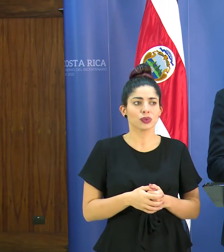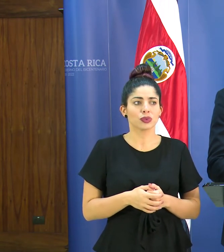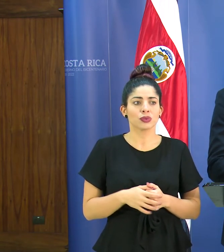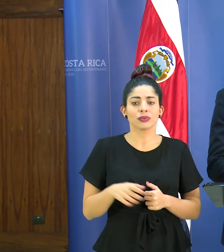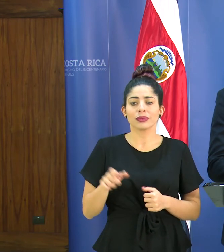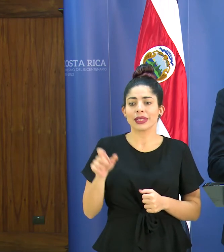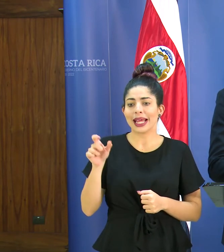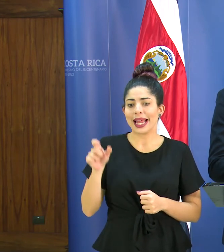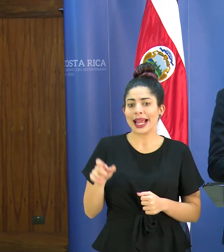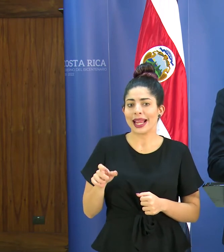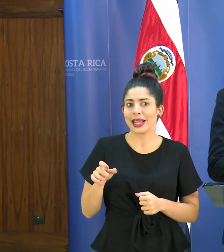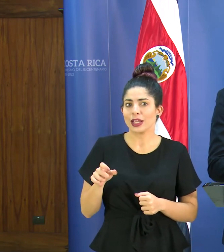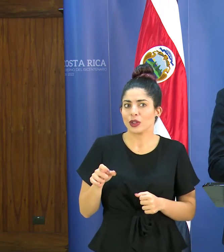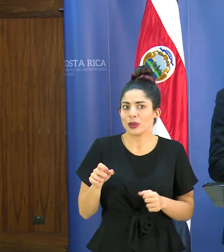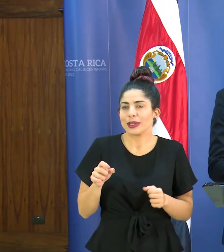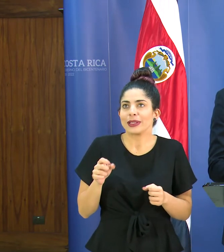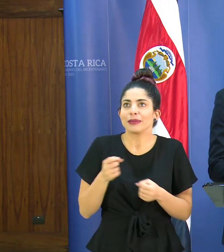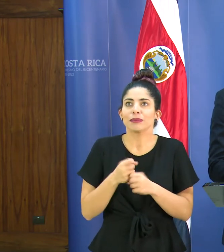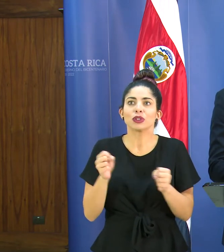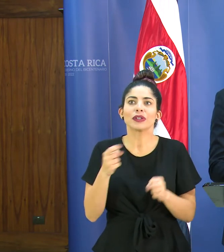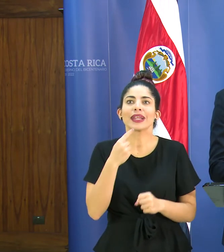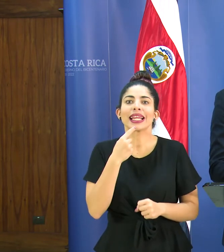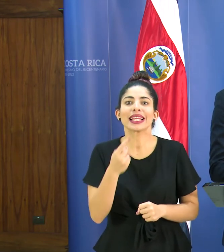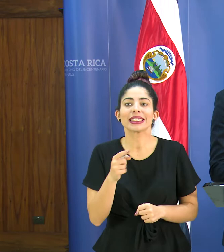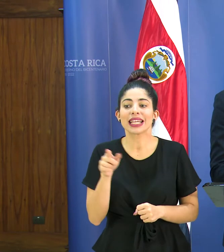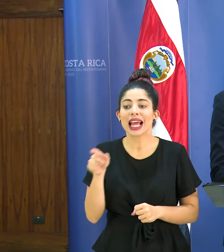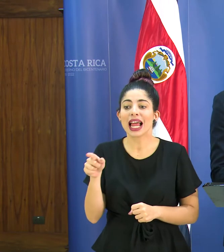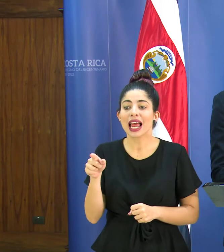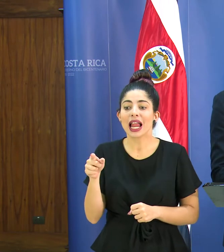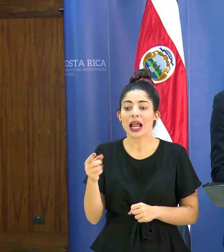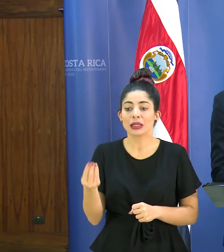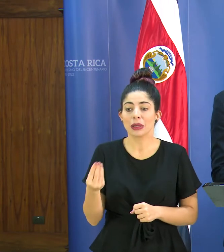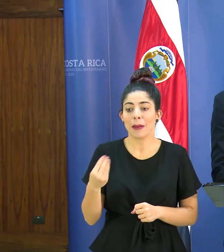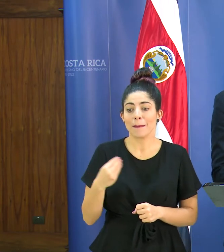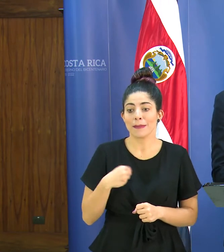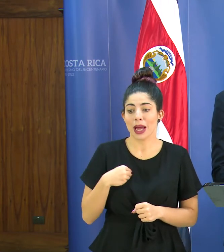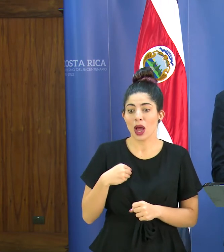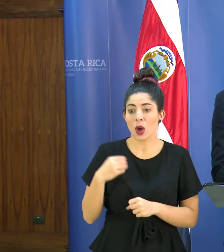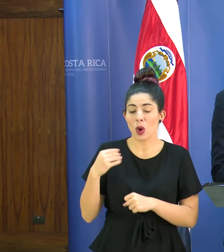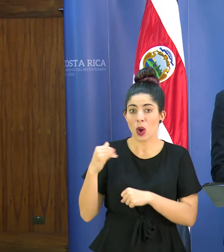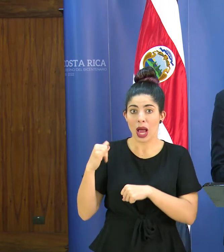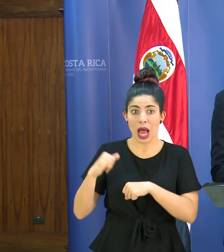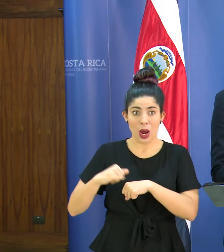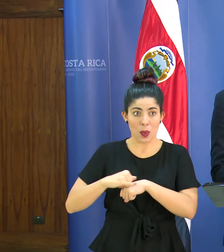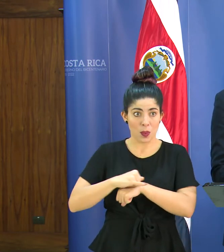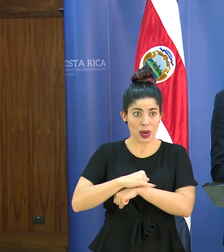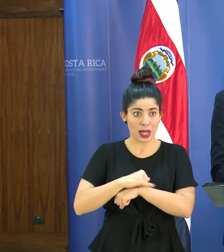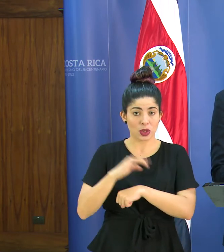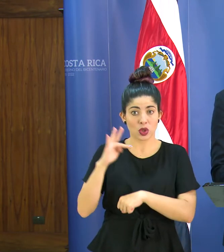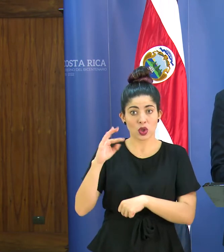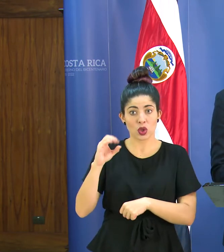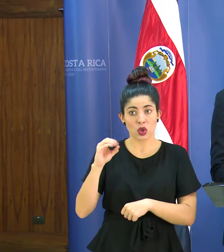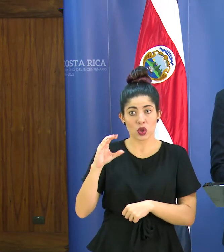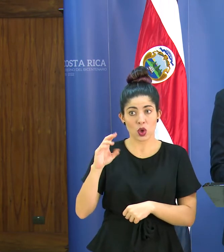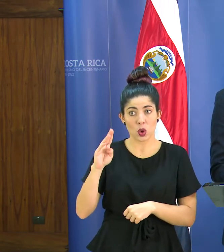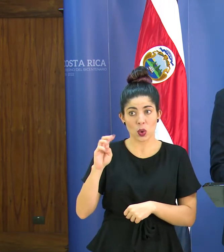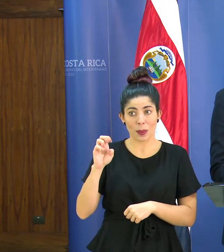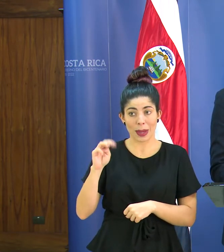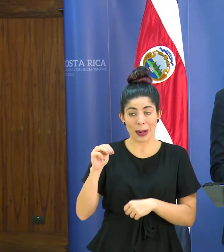no es posible decir que él se contaminó en el aeropuerto de de Tucumán en Panamá